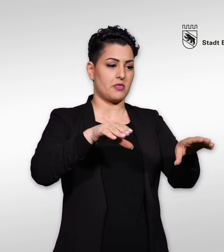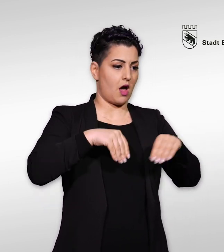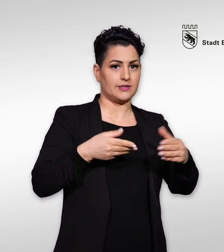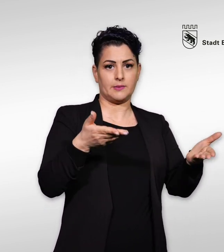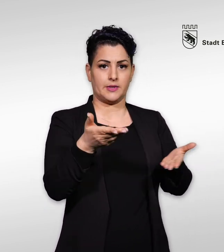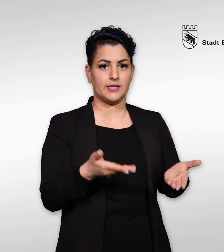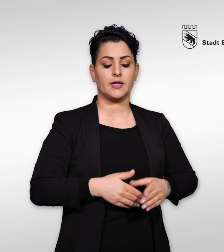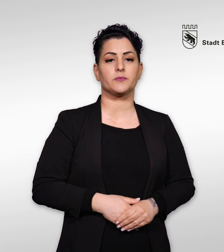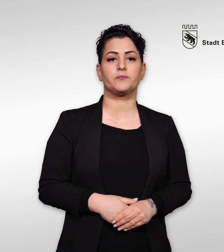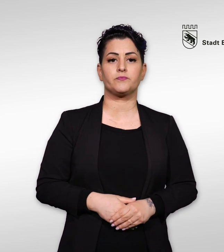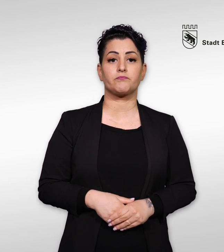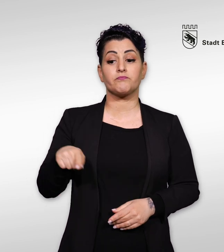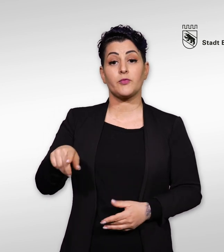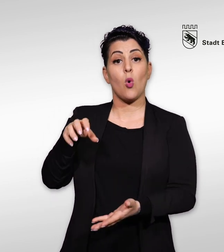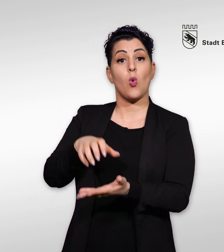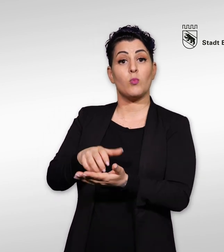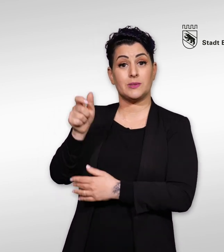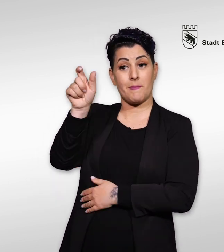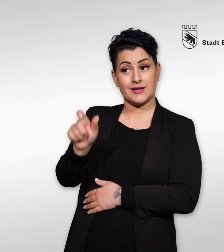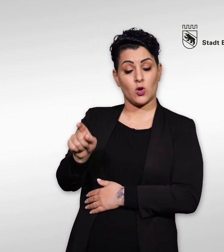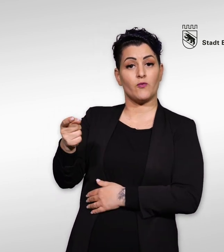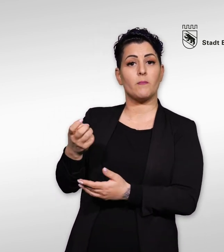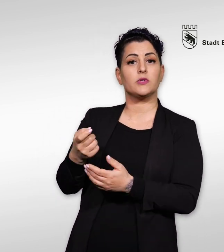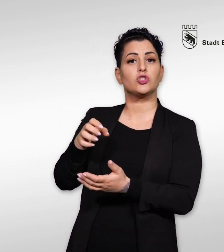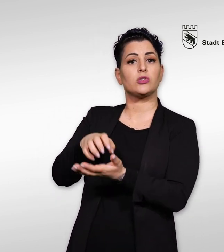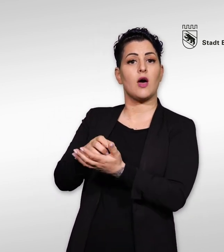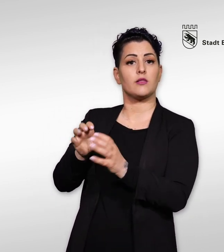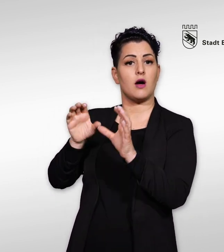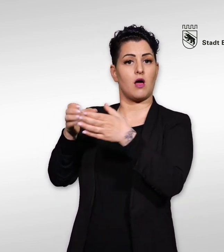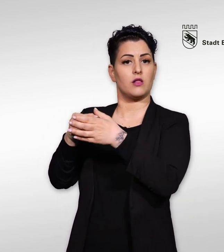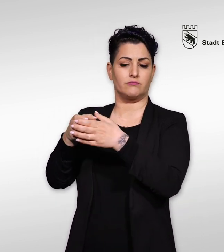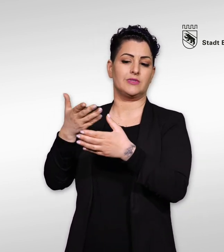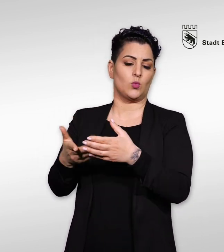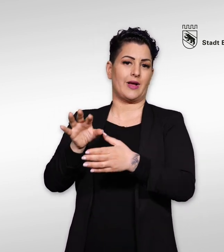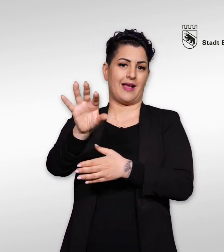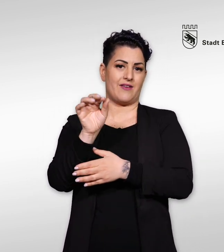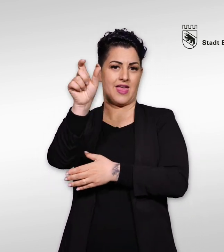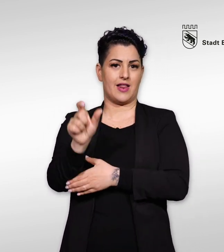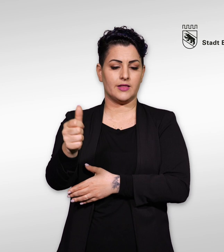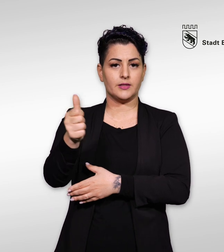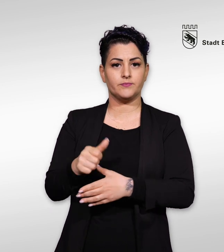Die Ombudsperson ist vom Stadtrat gewählt. Sie ist unabhängig und nicht an Weisungen gebunden.